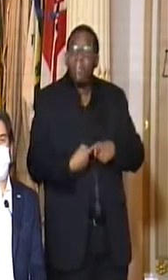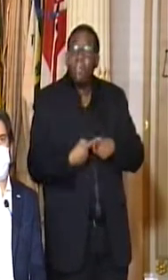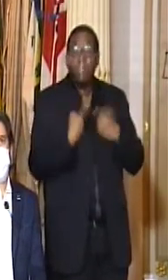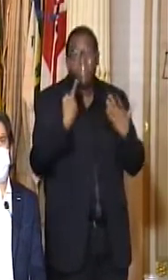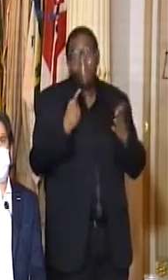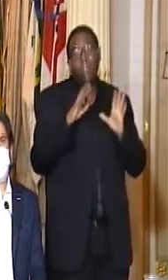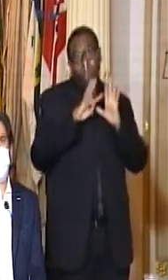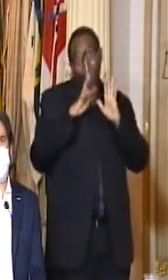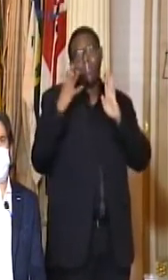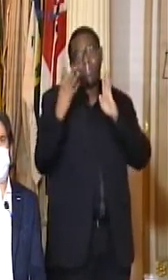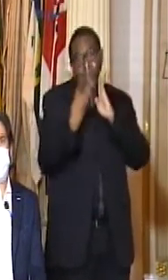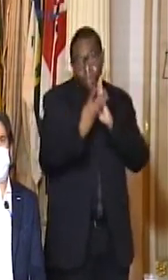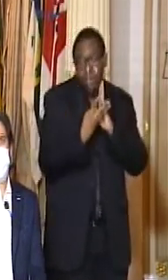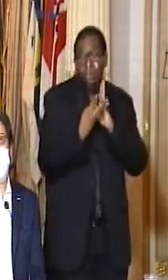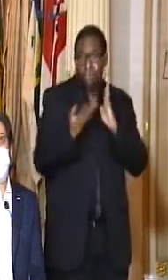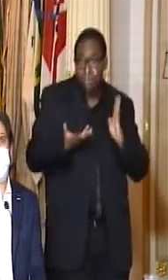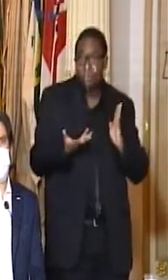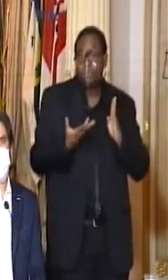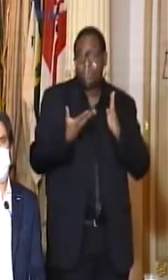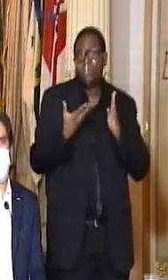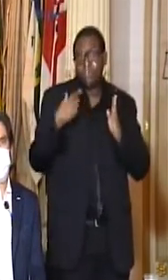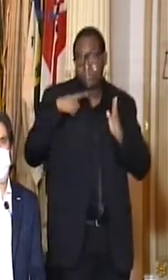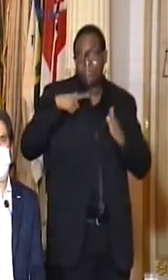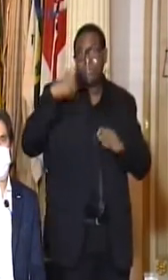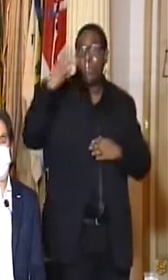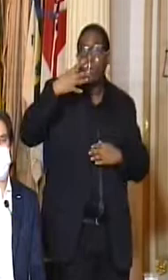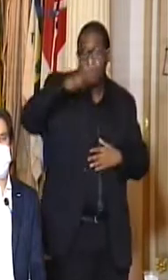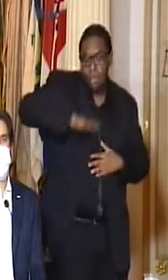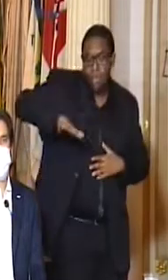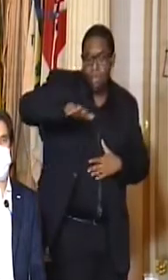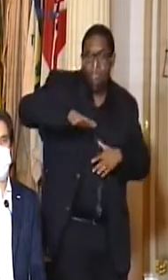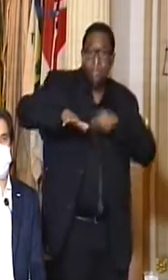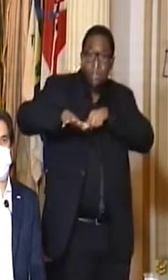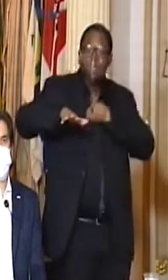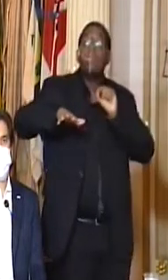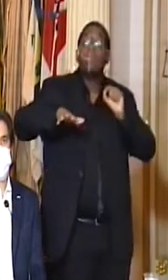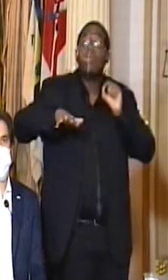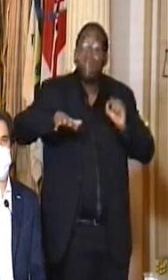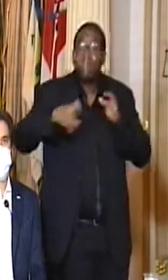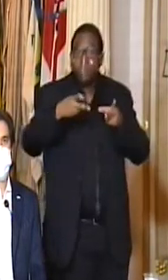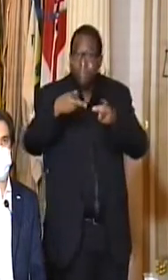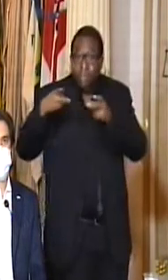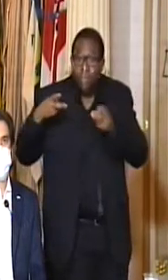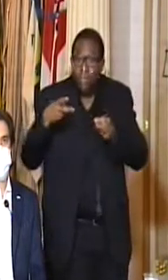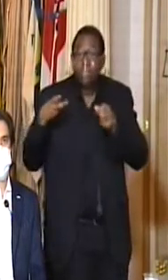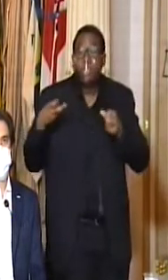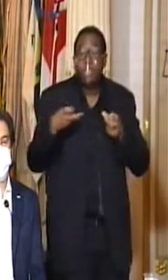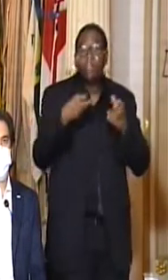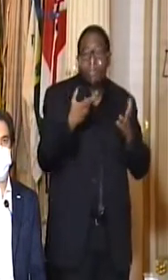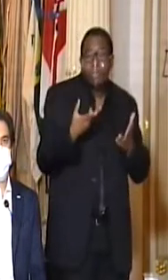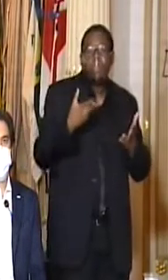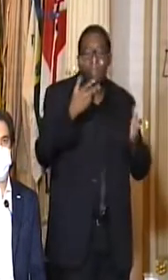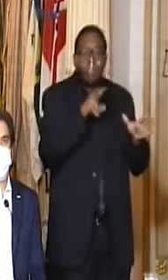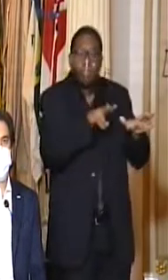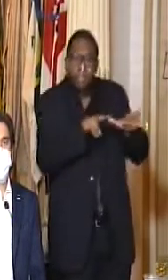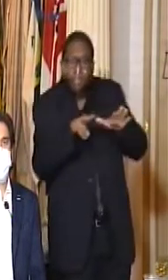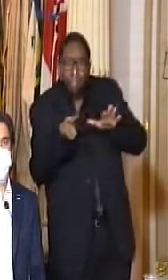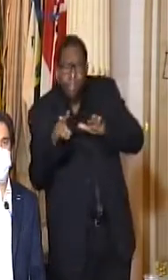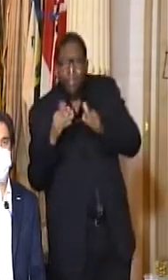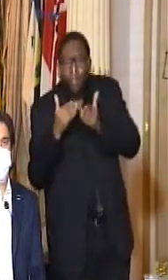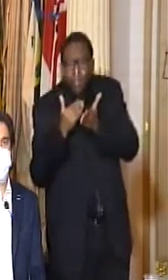quarentena que foi estabelecida, em especial na quarta região, tem apresentando nesses primeiros dias da semana uma melhoria